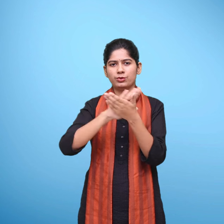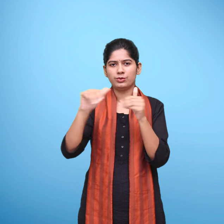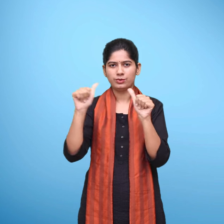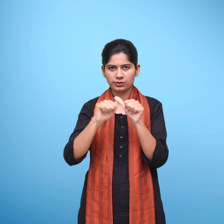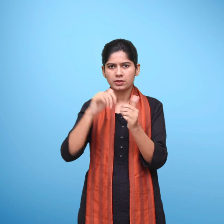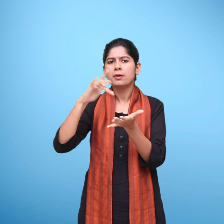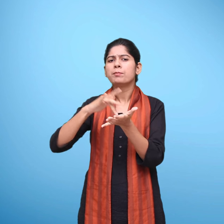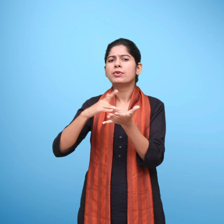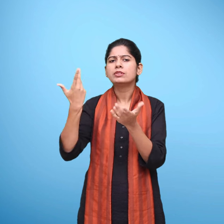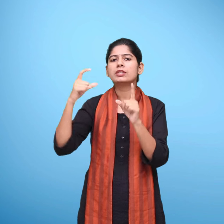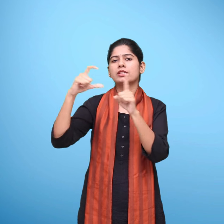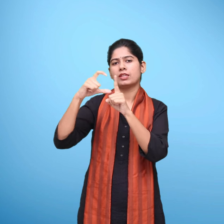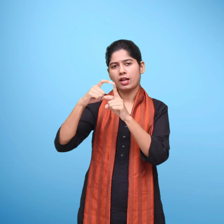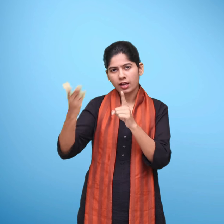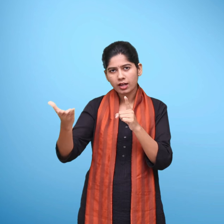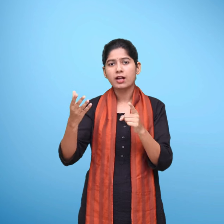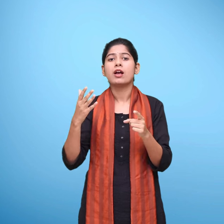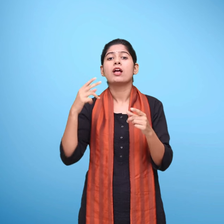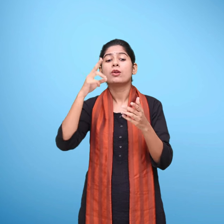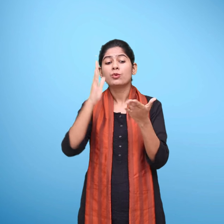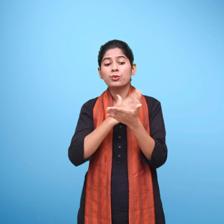दिल्ली हवा